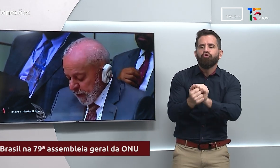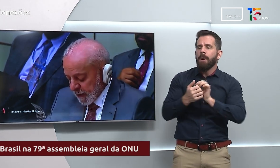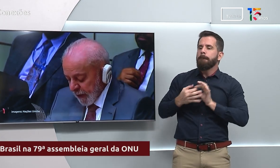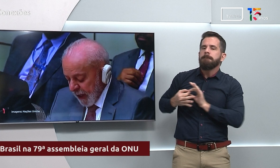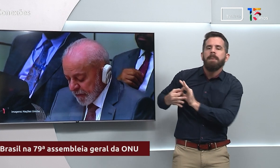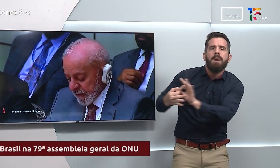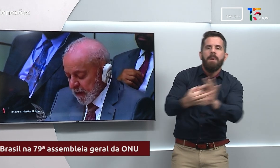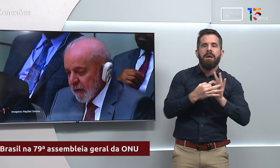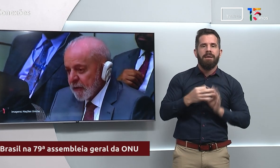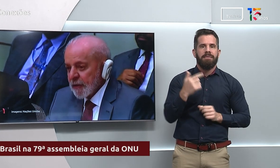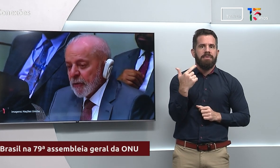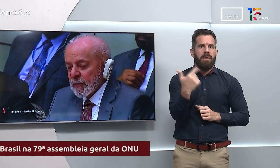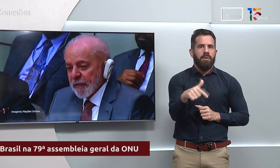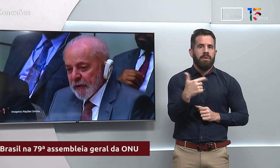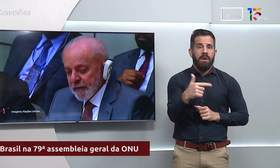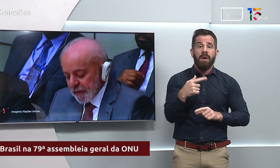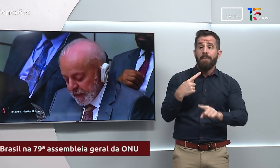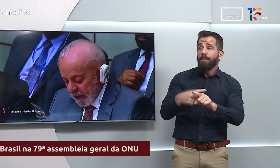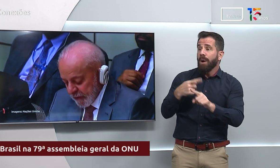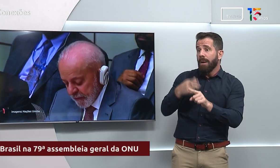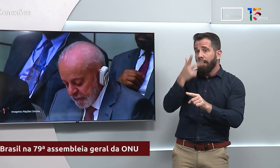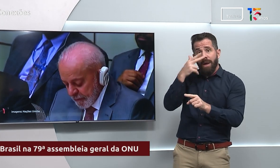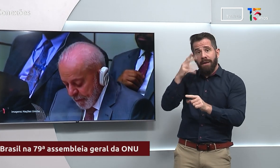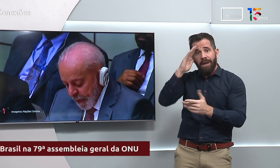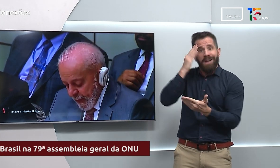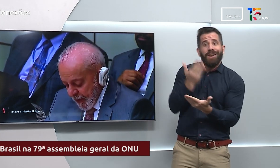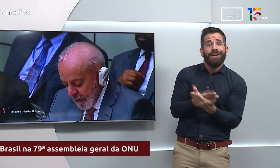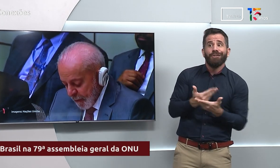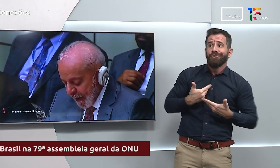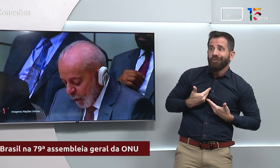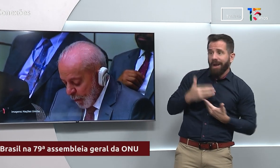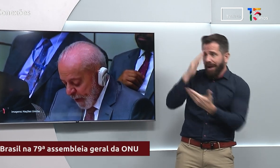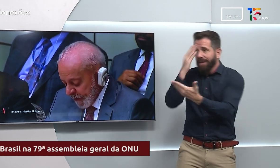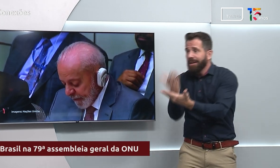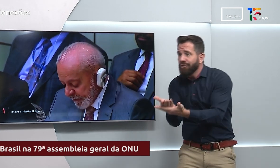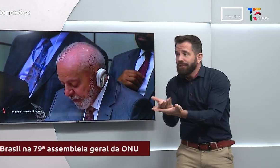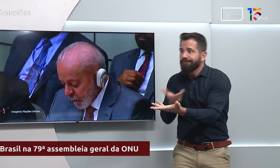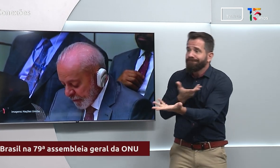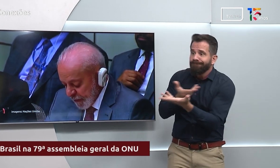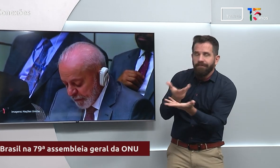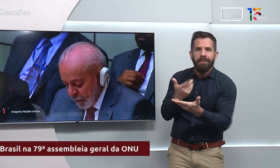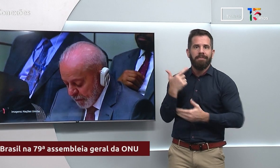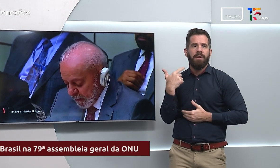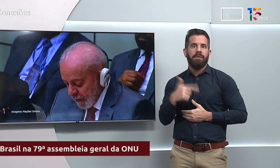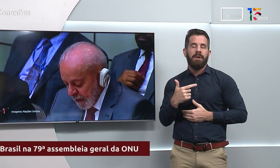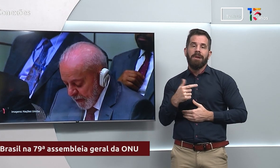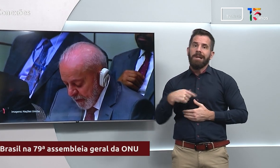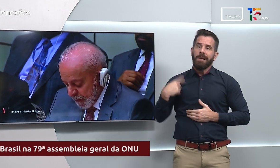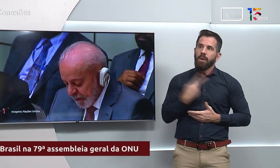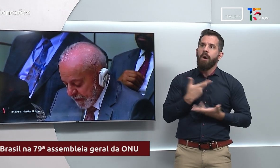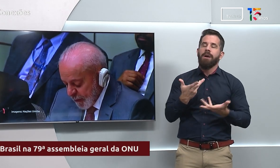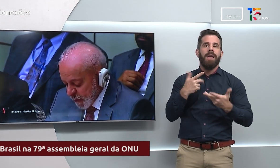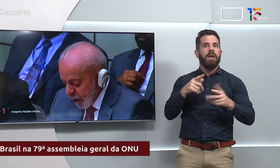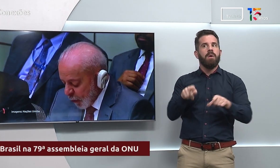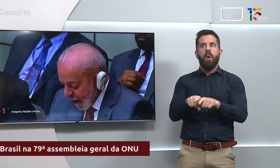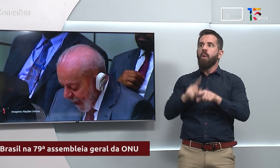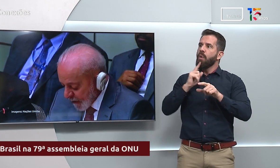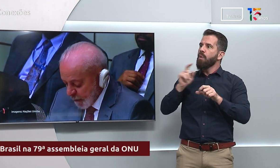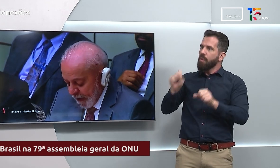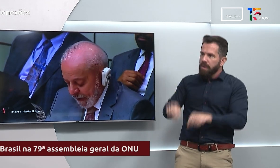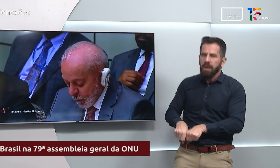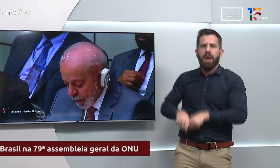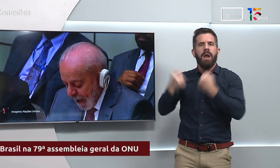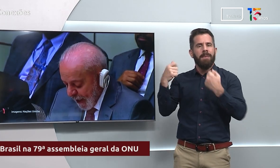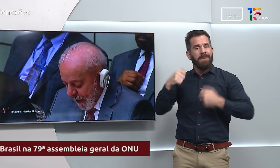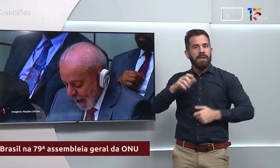multilaterais estão desacreditadas. Para romper esse ciclo vicioso, precisamos de coragem